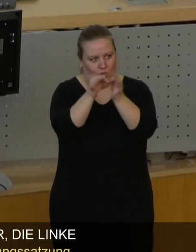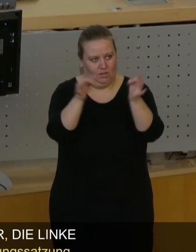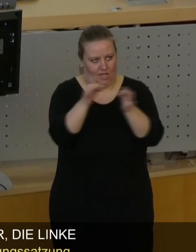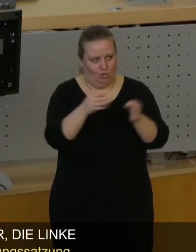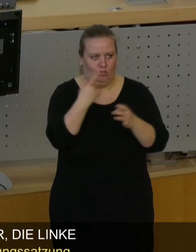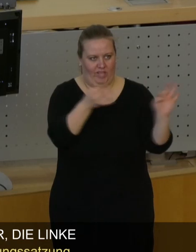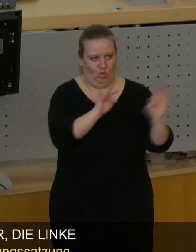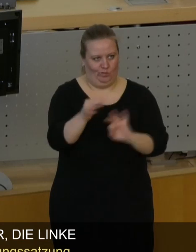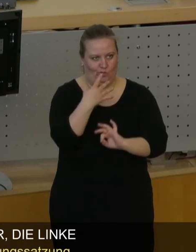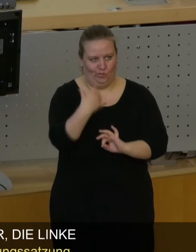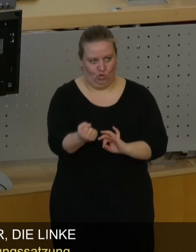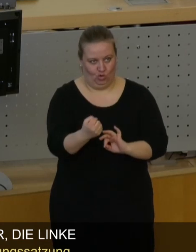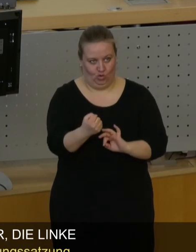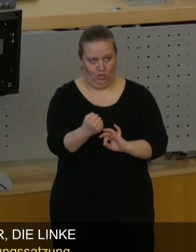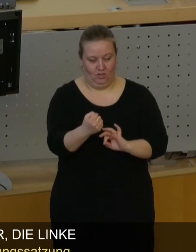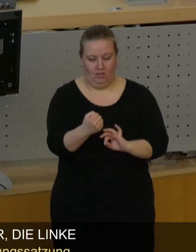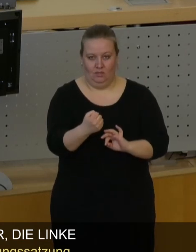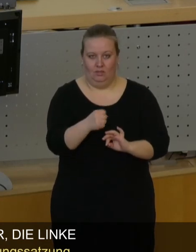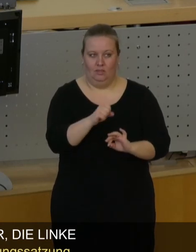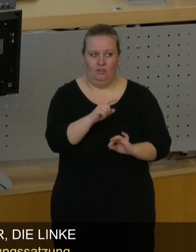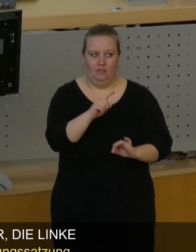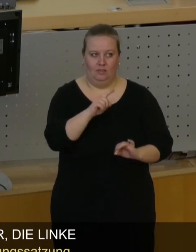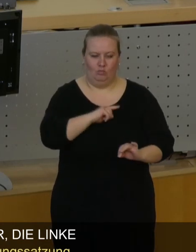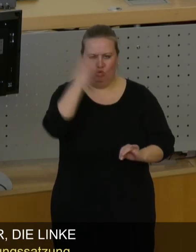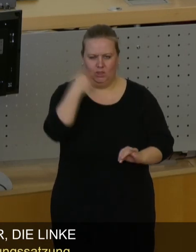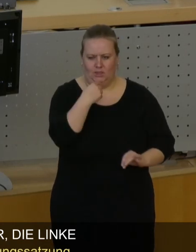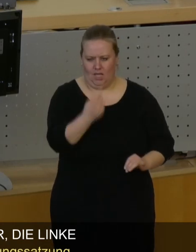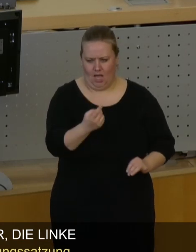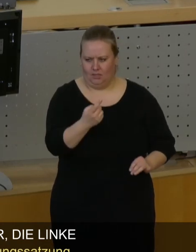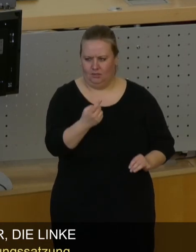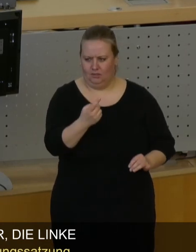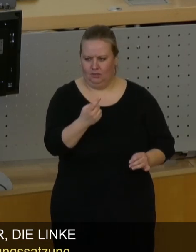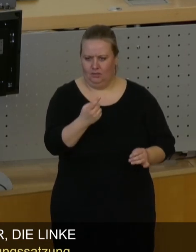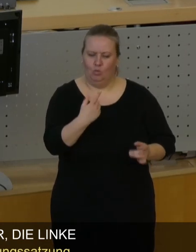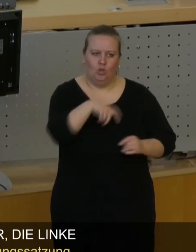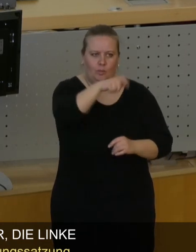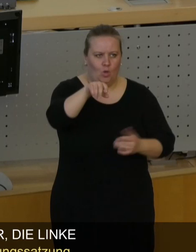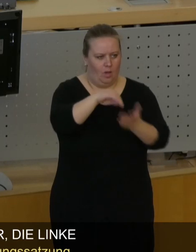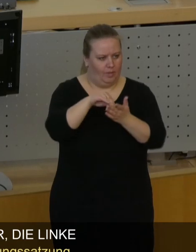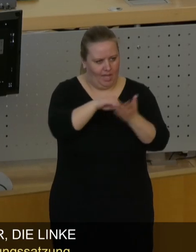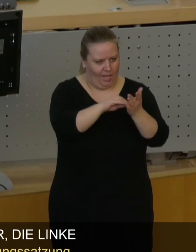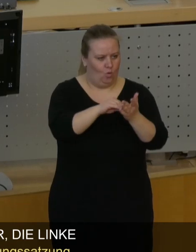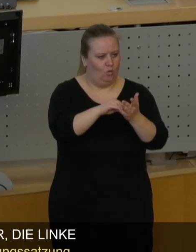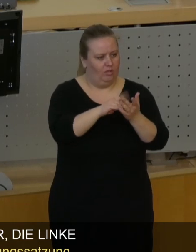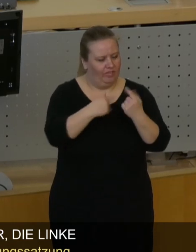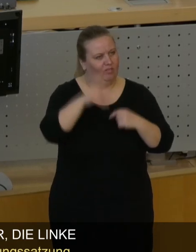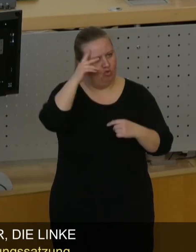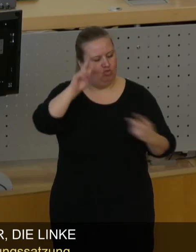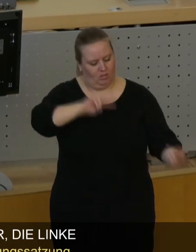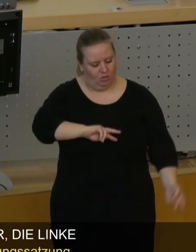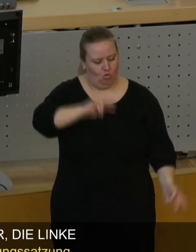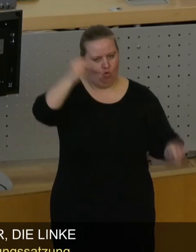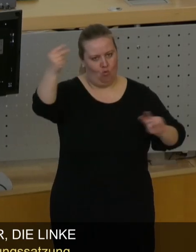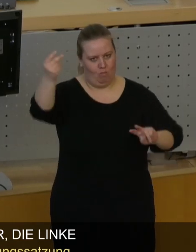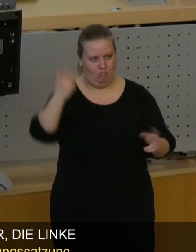ausführen. Ich hatte bereits gesagt, dass wir damit die Bürgerbeteiligung tatsächlich vom Kopf auf die Füße stellen